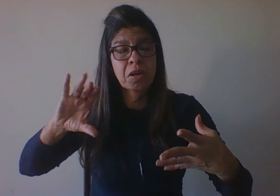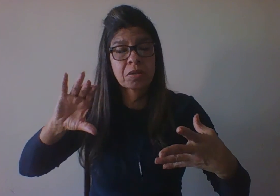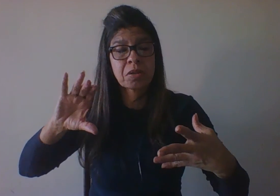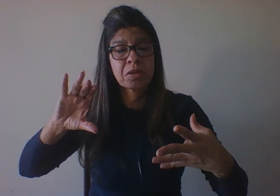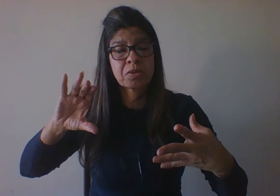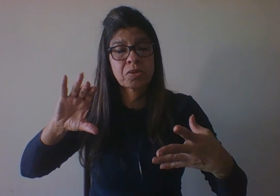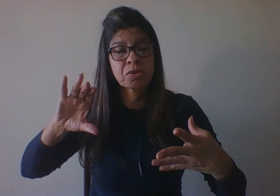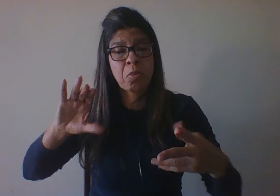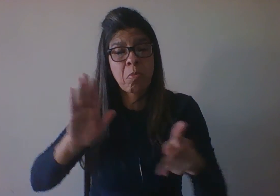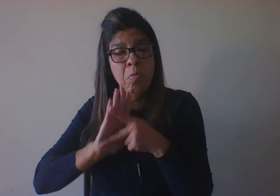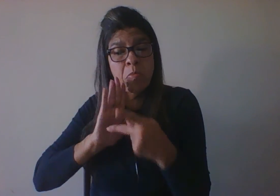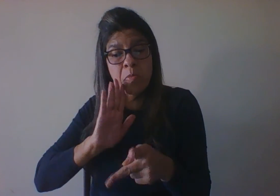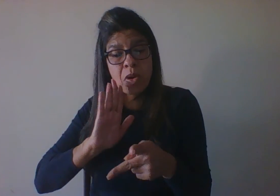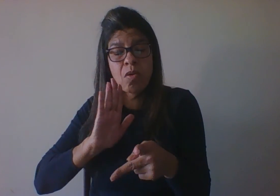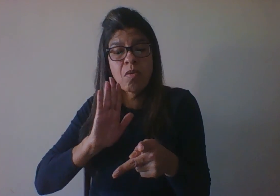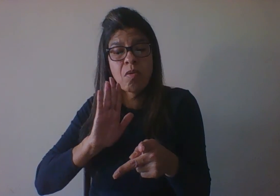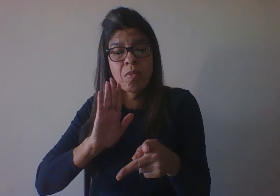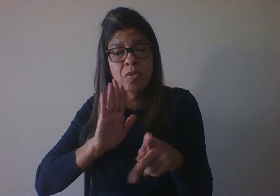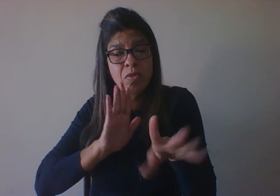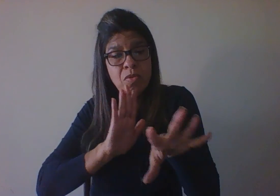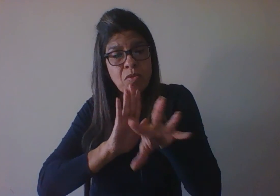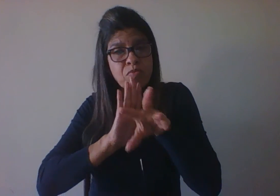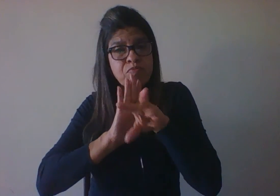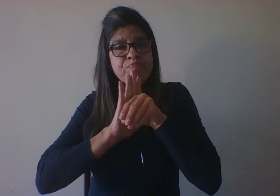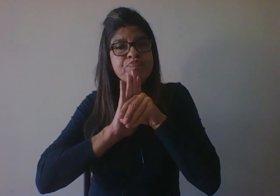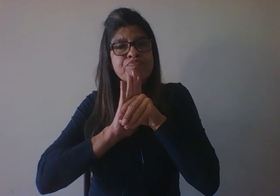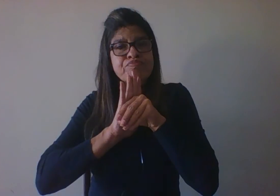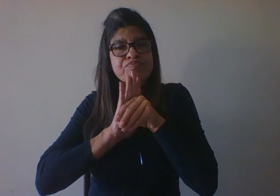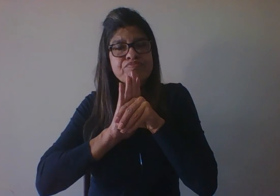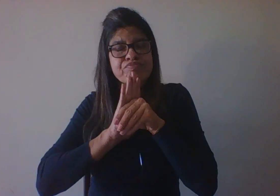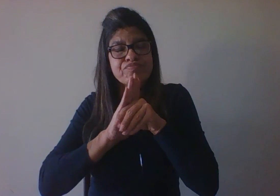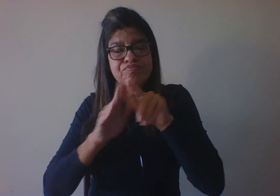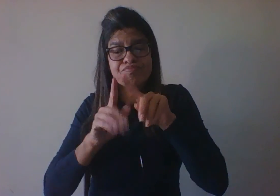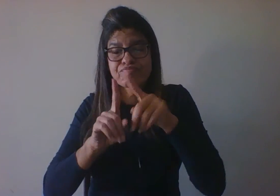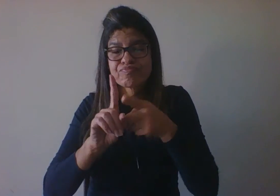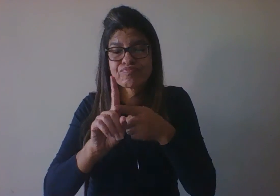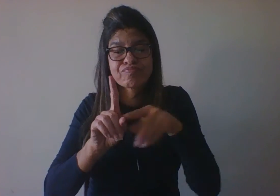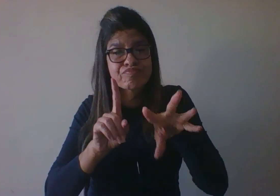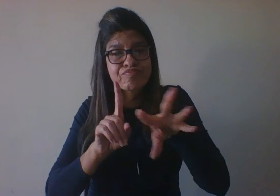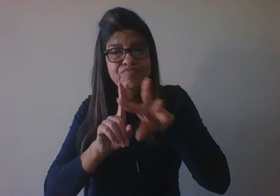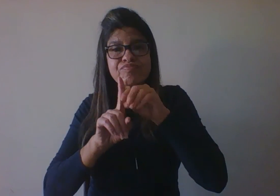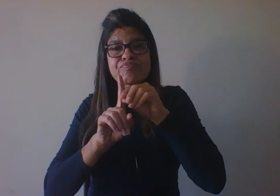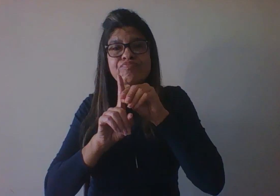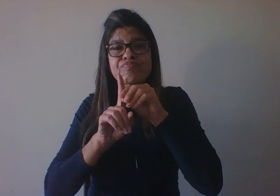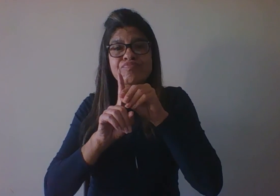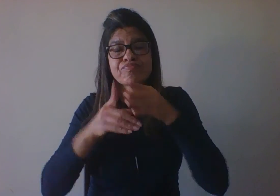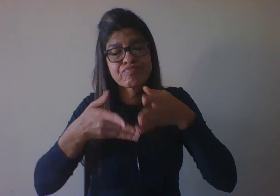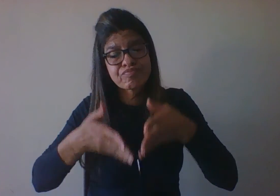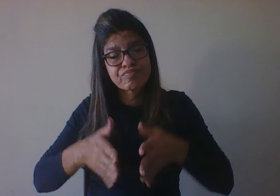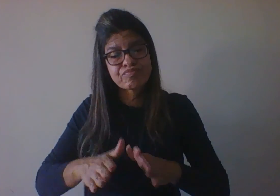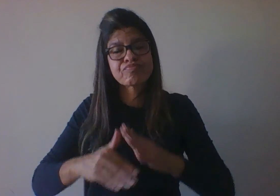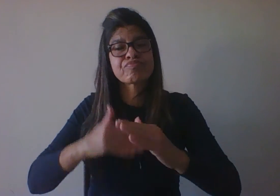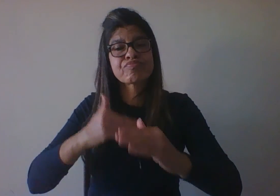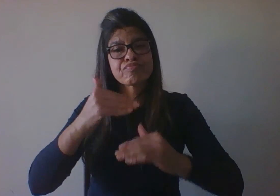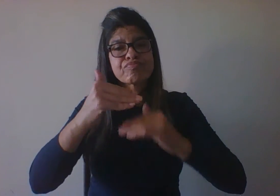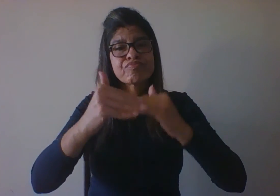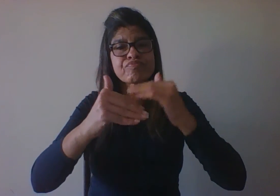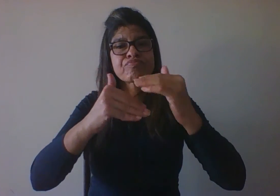essas que são herdadas são previstas com maior exatidão até a puberdade, onde o organismo se